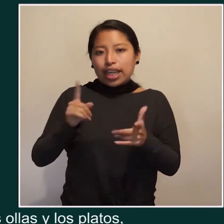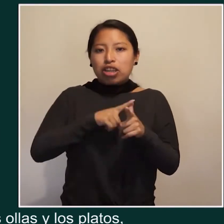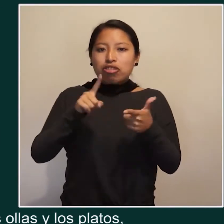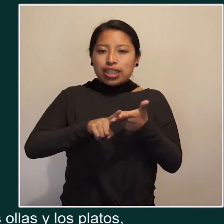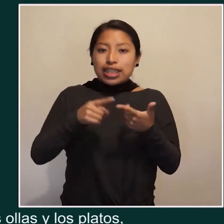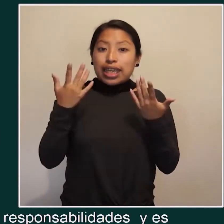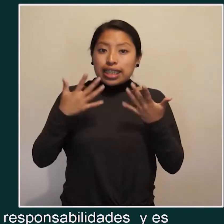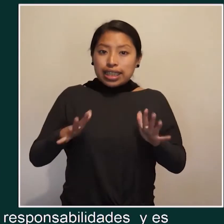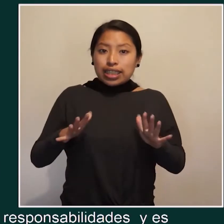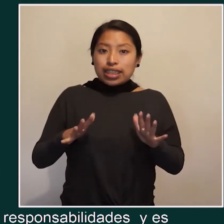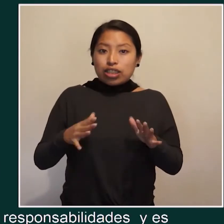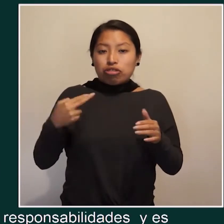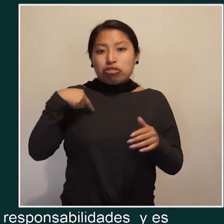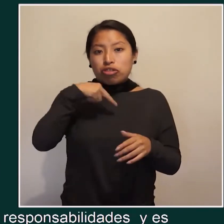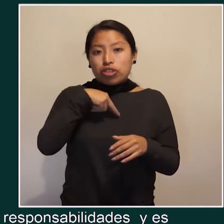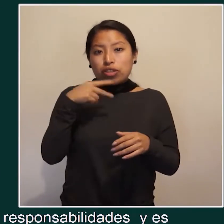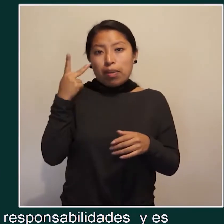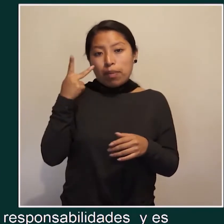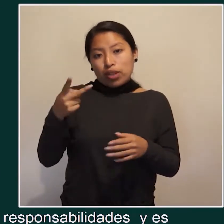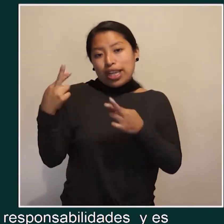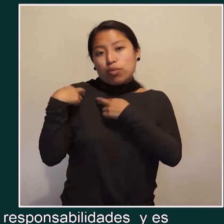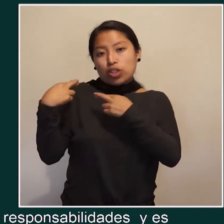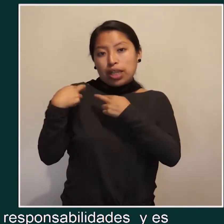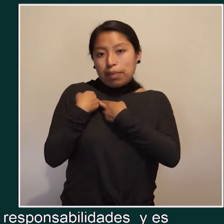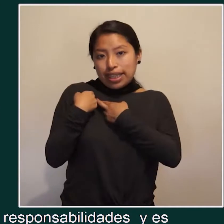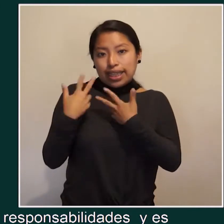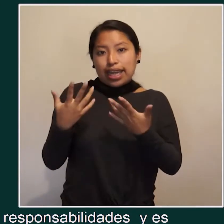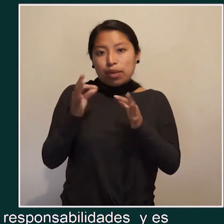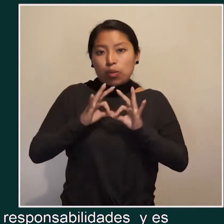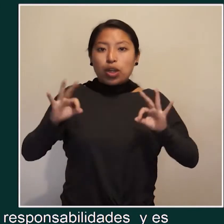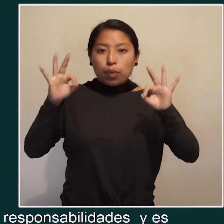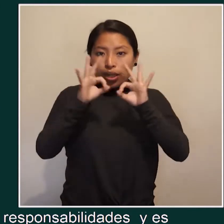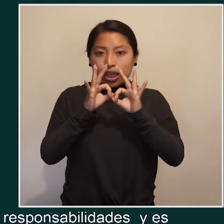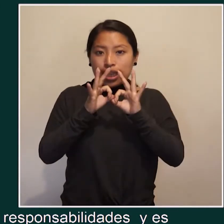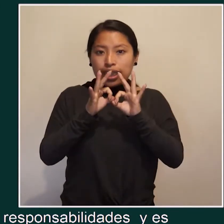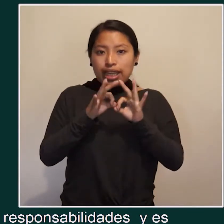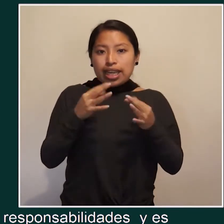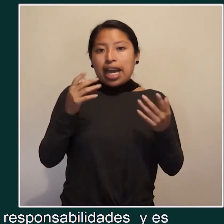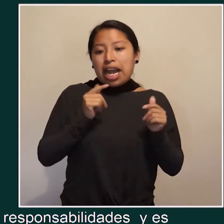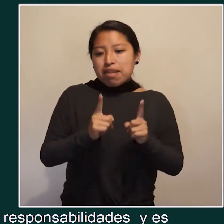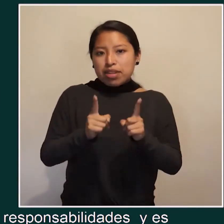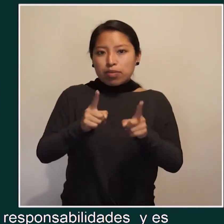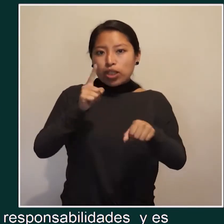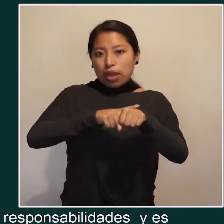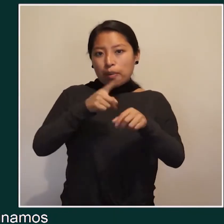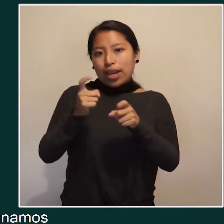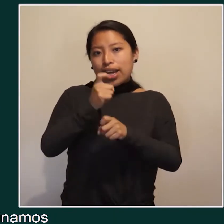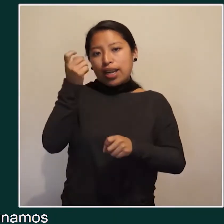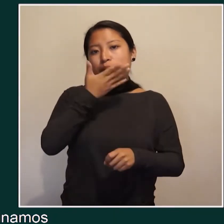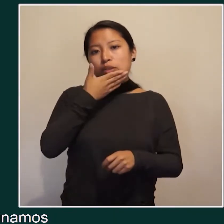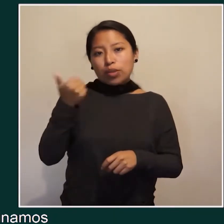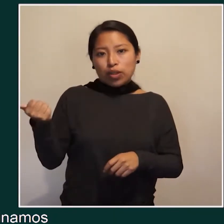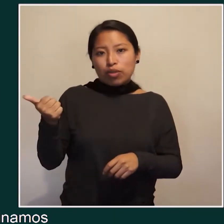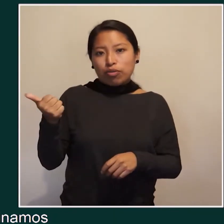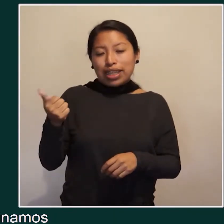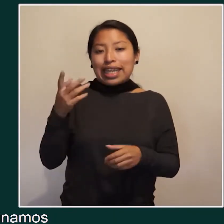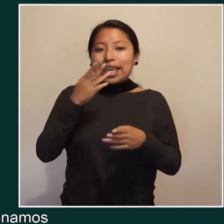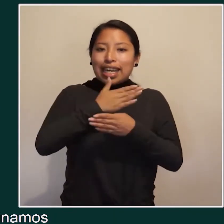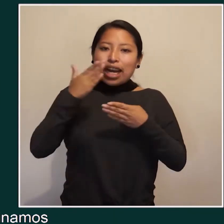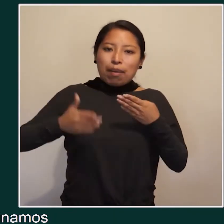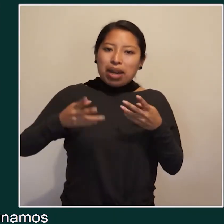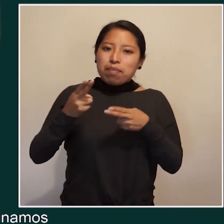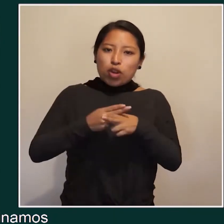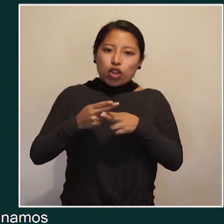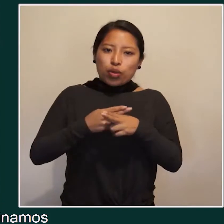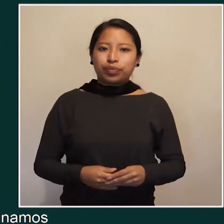Entonces, así hacemos las responsabilidades, el mismo tiempo ganamos mejor y terminamos